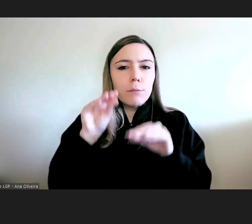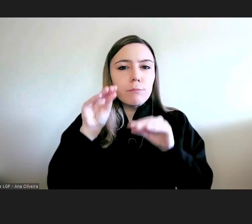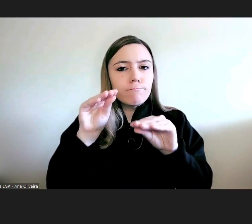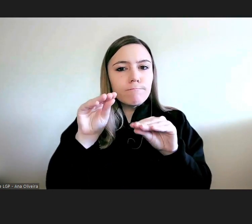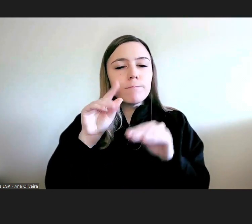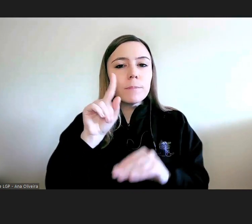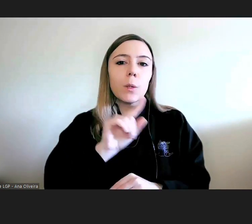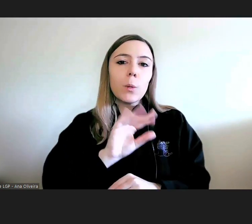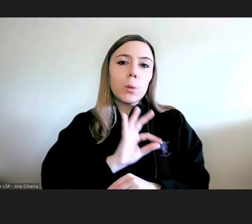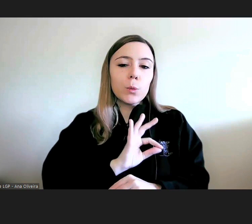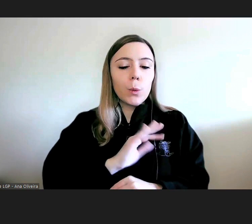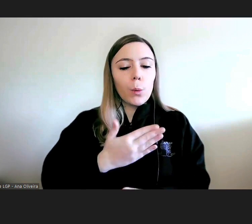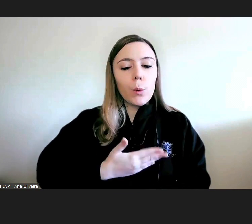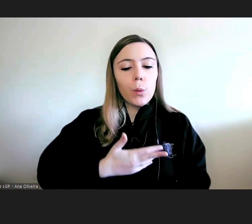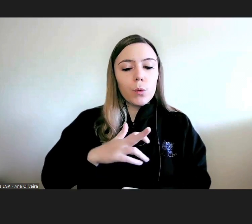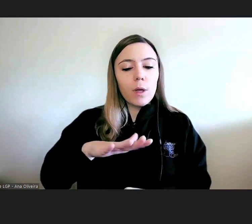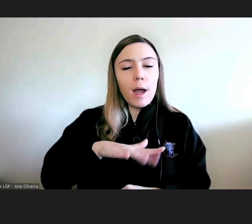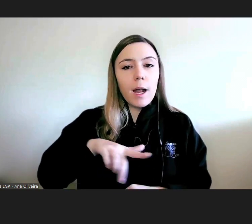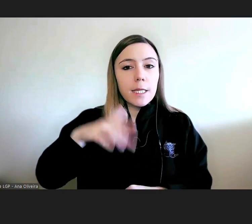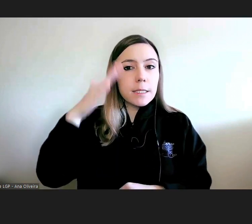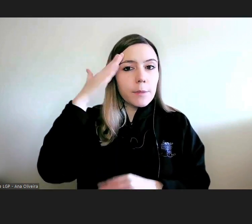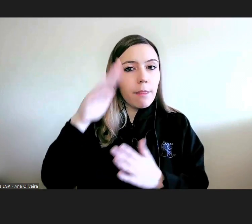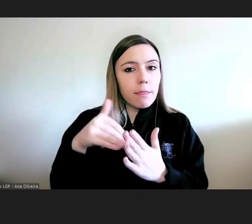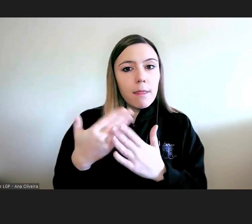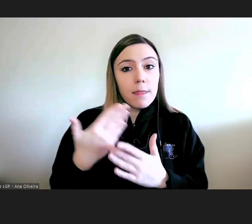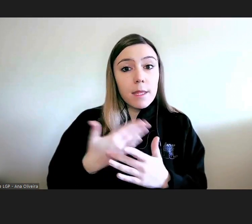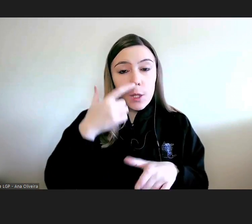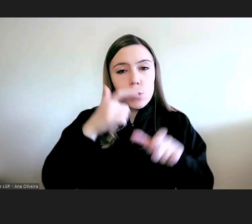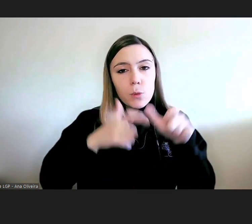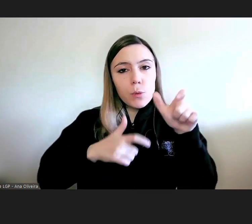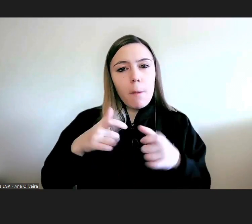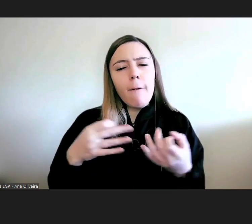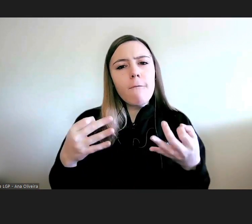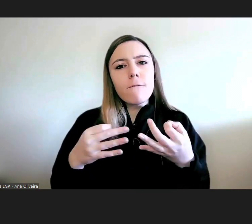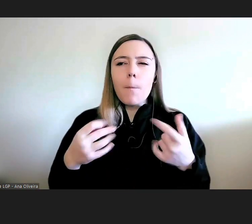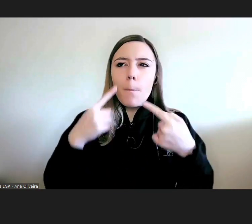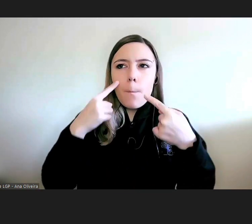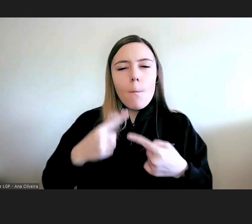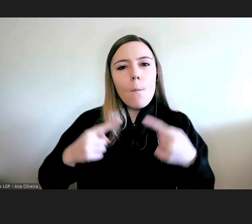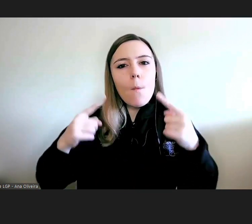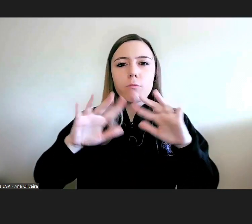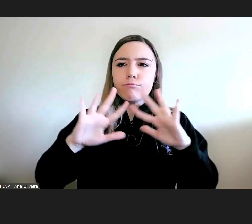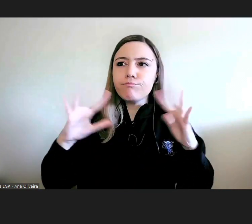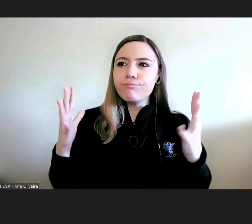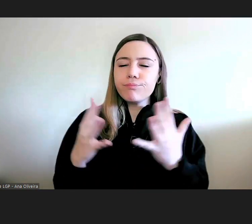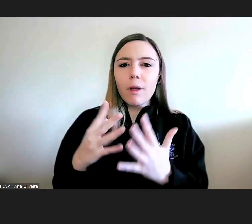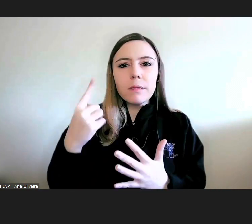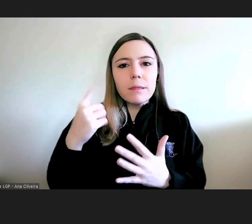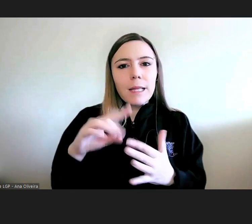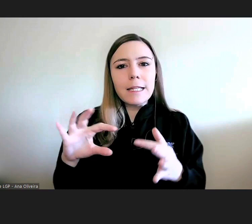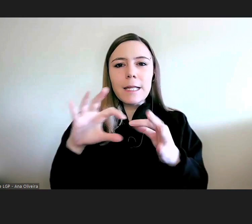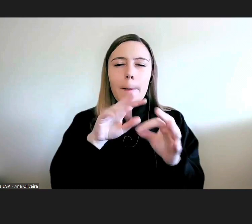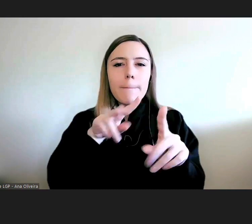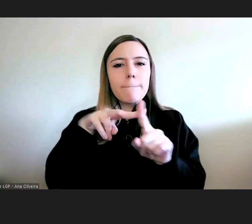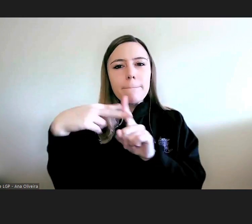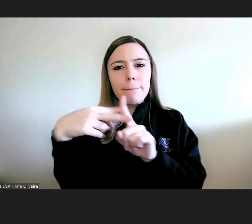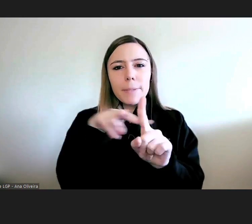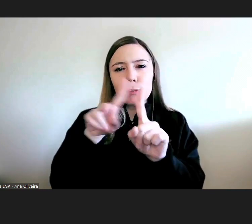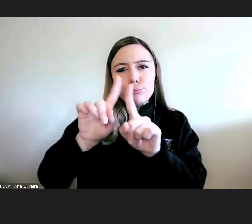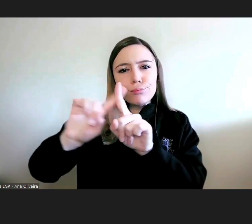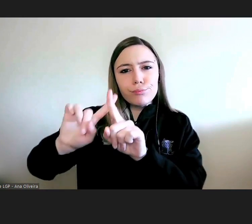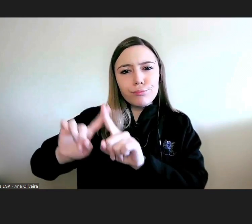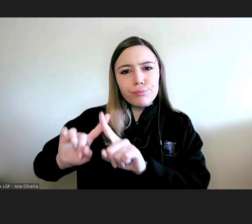capacitação em direitos humanos e que mostram, de facto, essa grande abrangência, não é assim, de visões, não é? E de